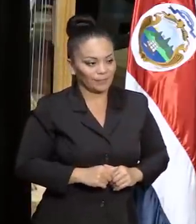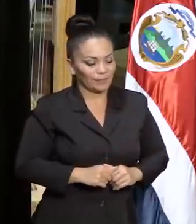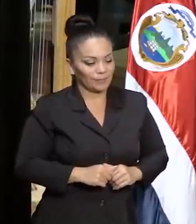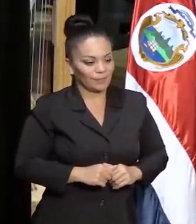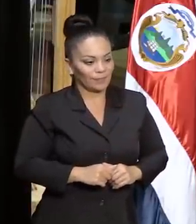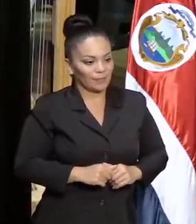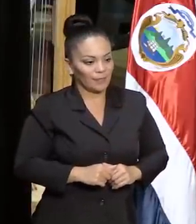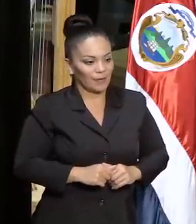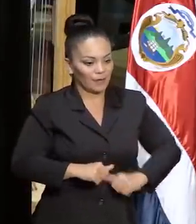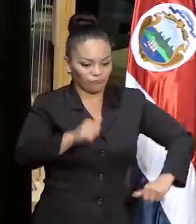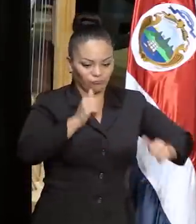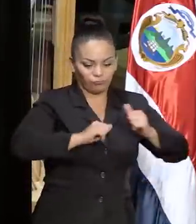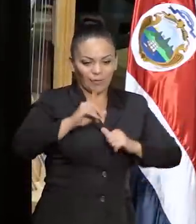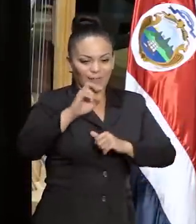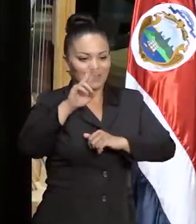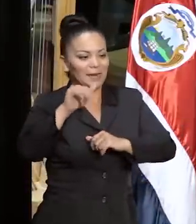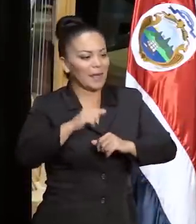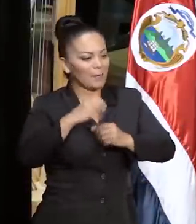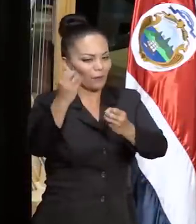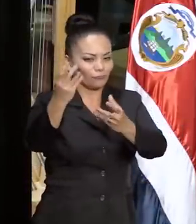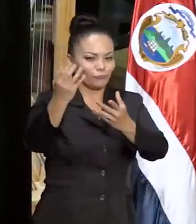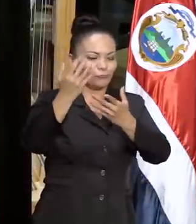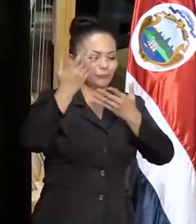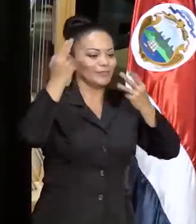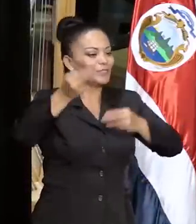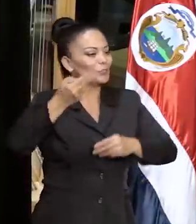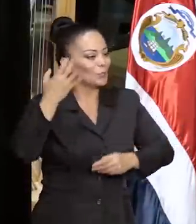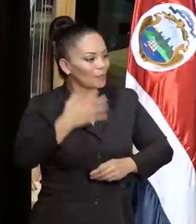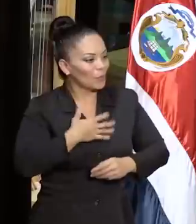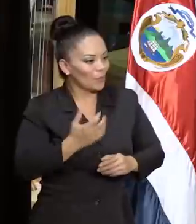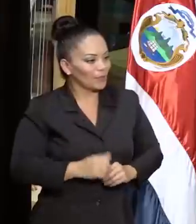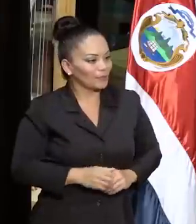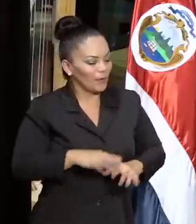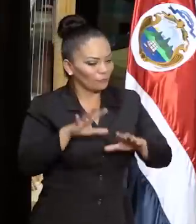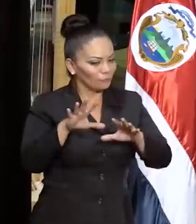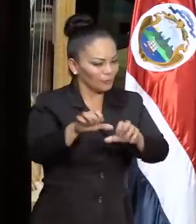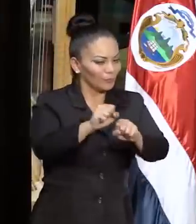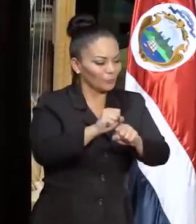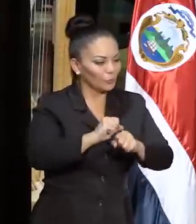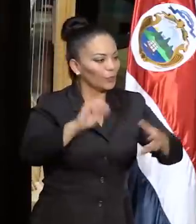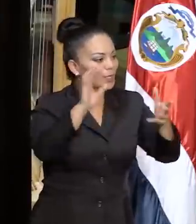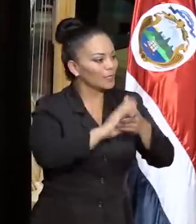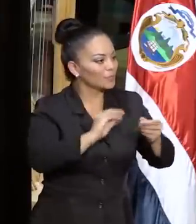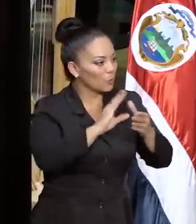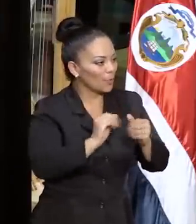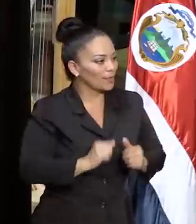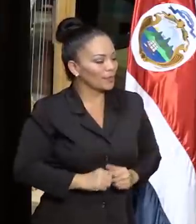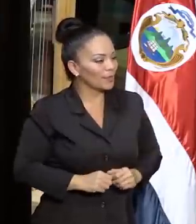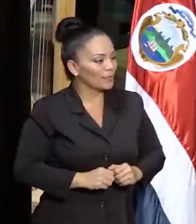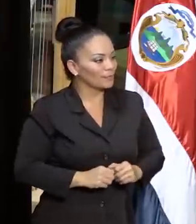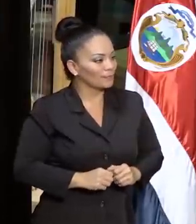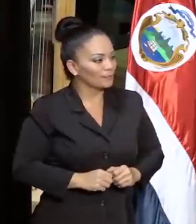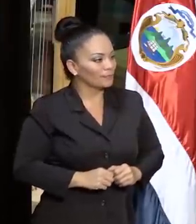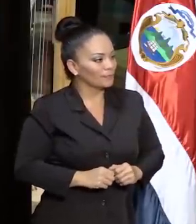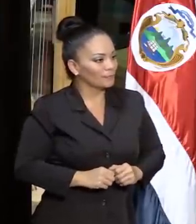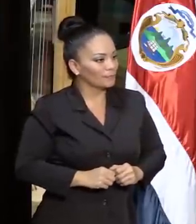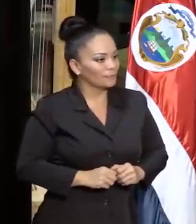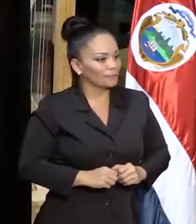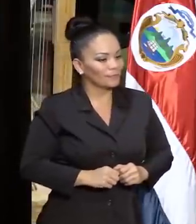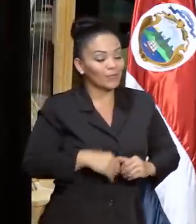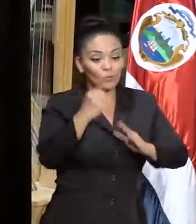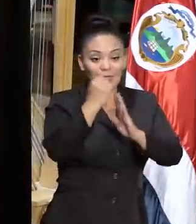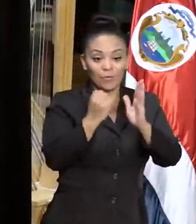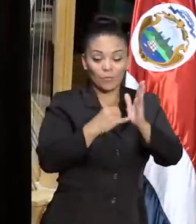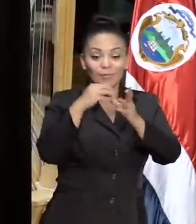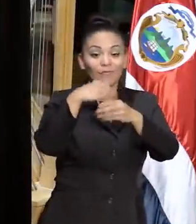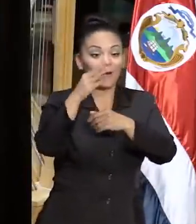ilumine nuestras historias, que las capture y las cuente, que las musas de allá